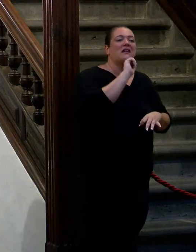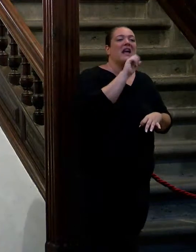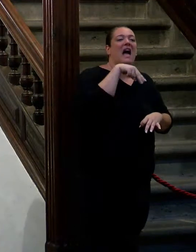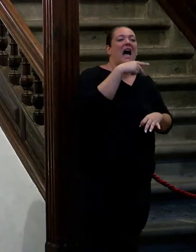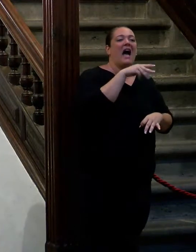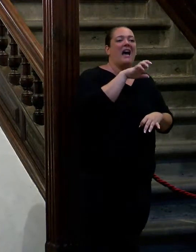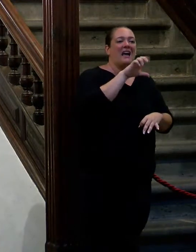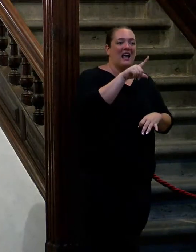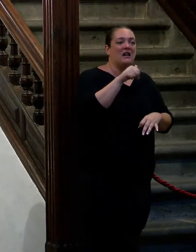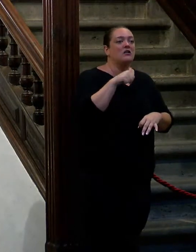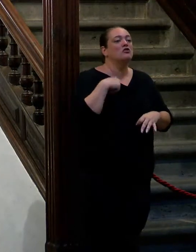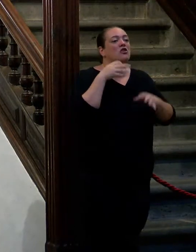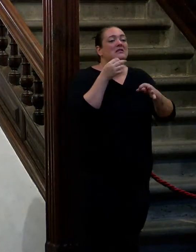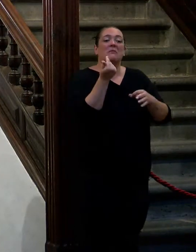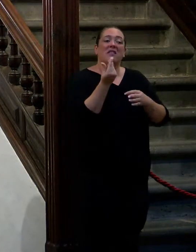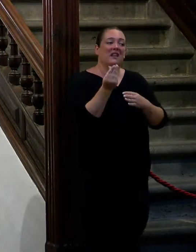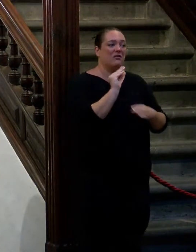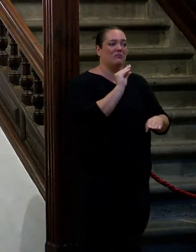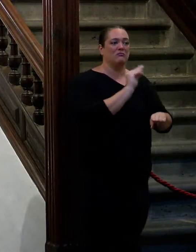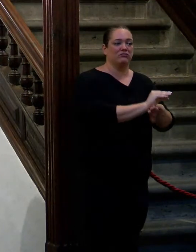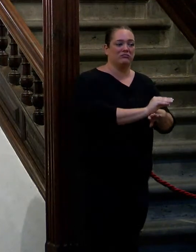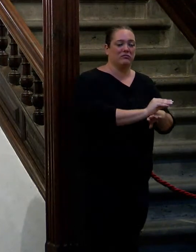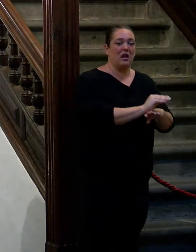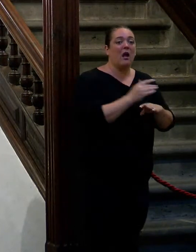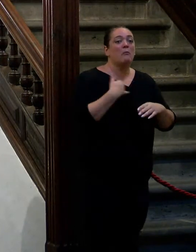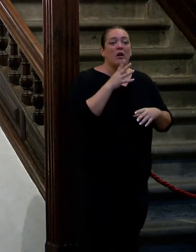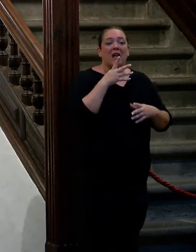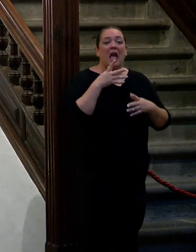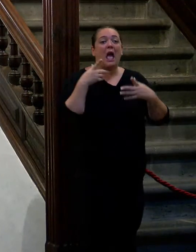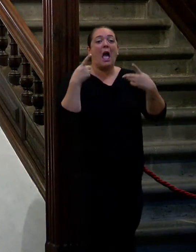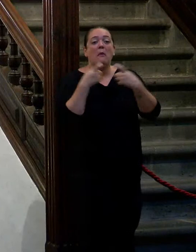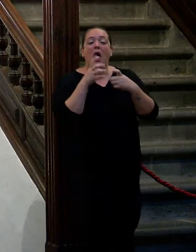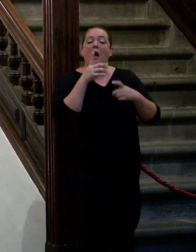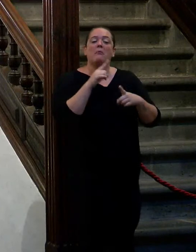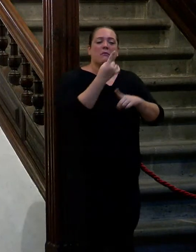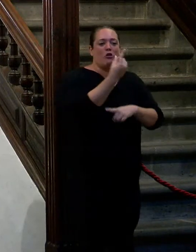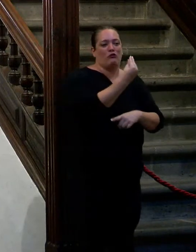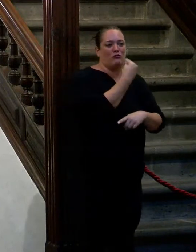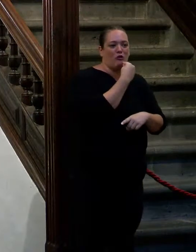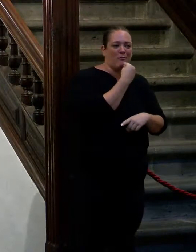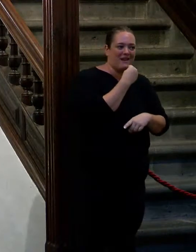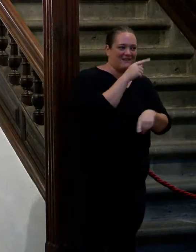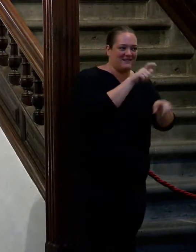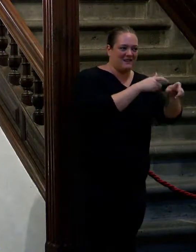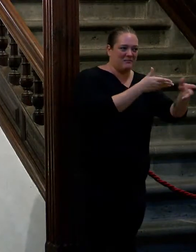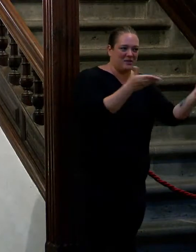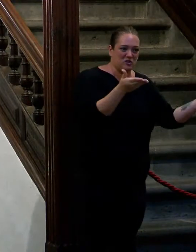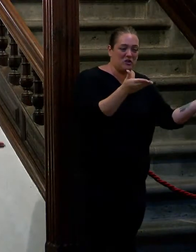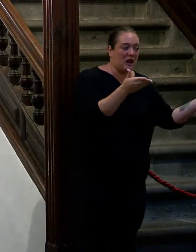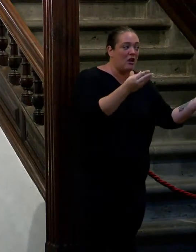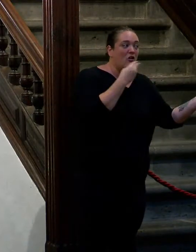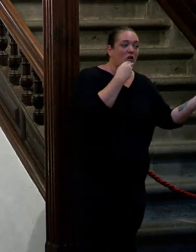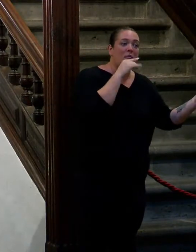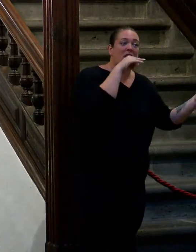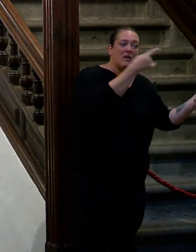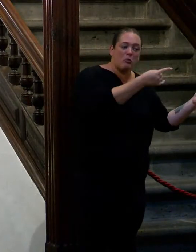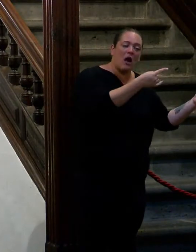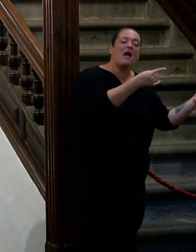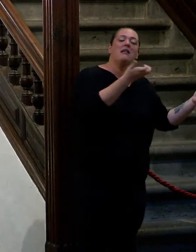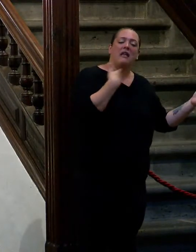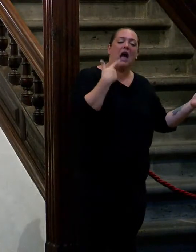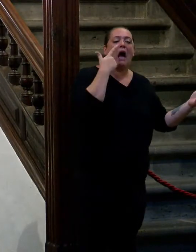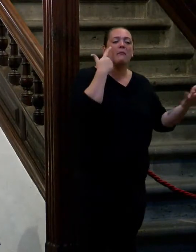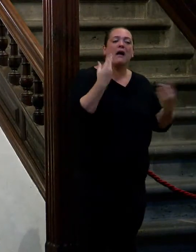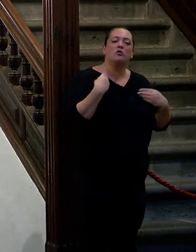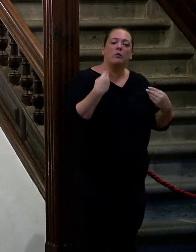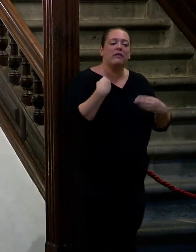antes de todo antes de todas las peleas lo primero es comer y él le da de comer a la gente y una vez que comas ya te hablamos de qué vamos a hacer con